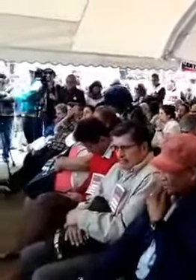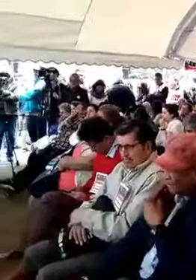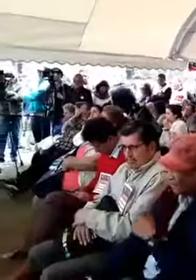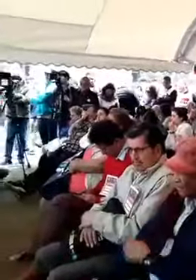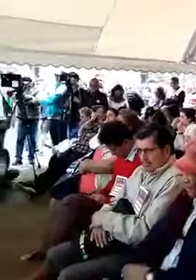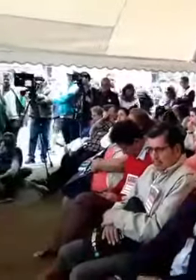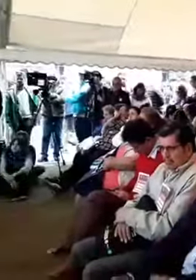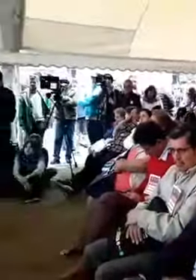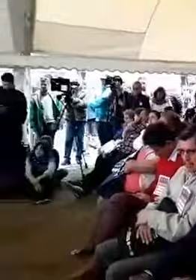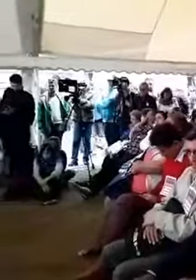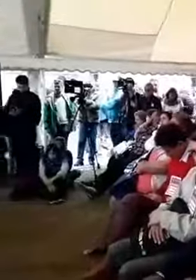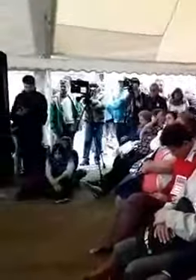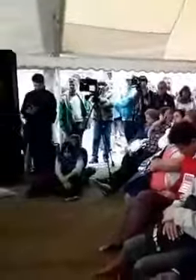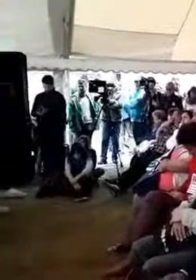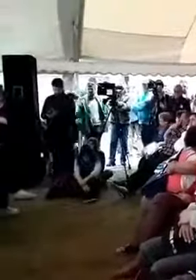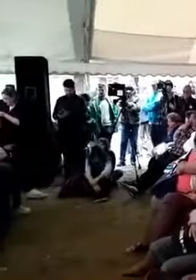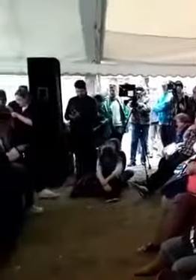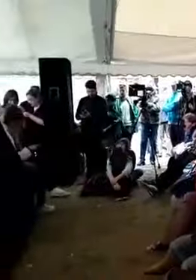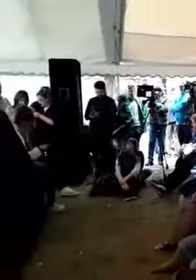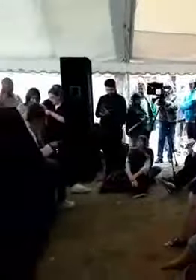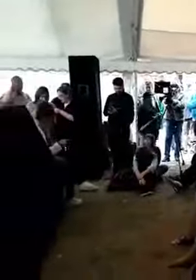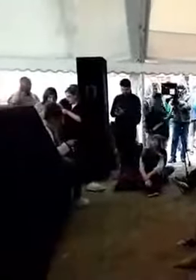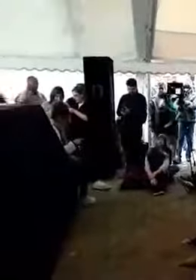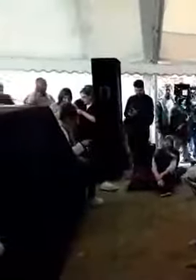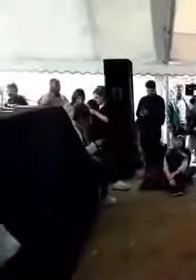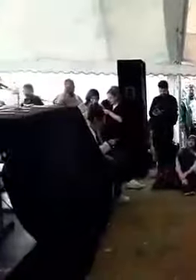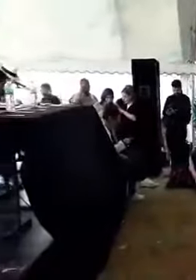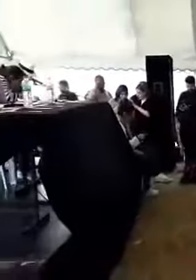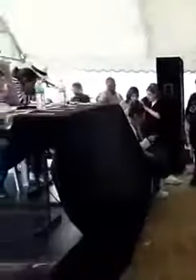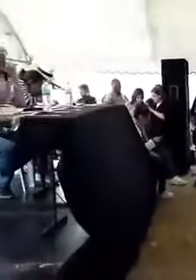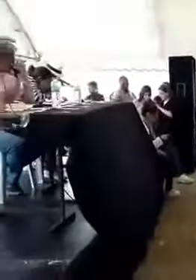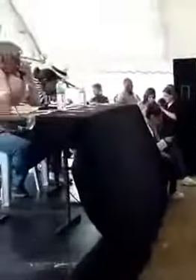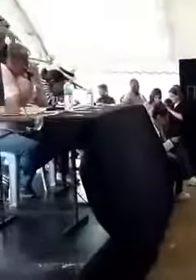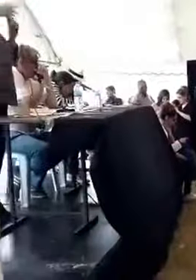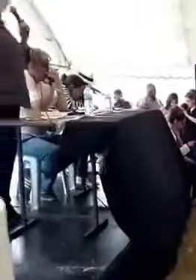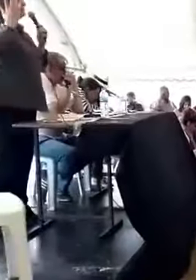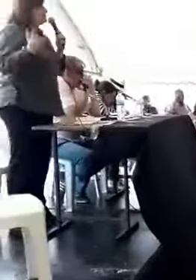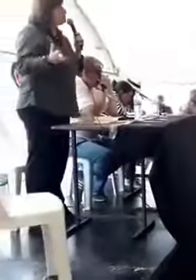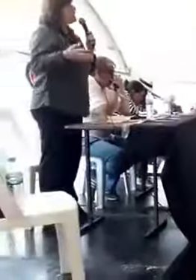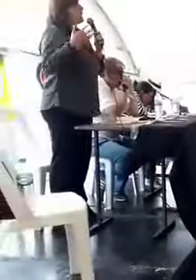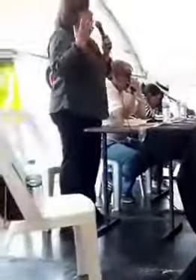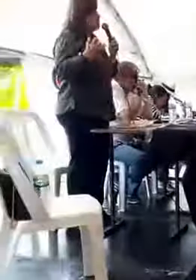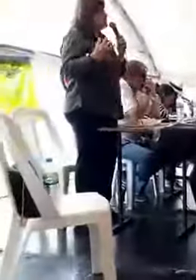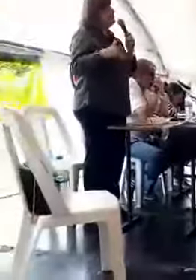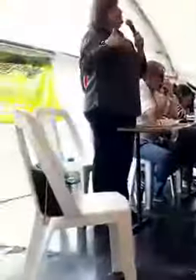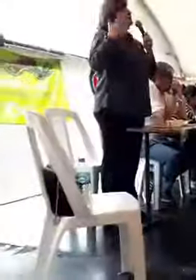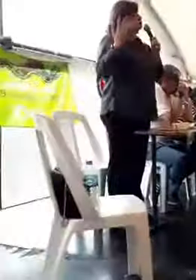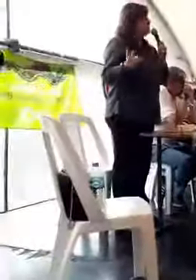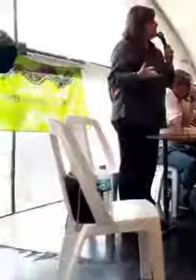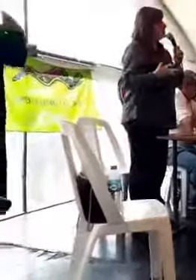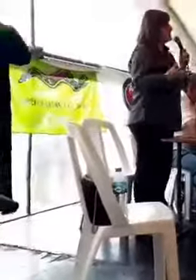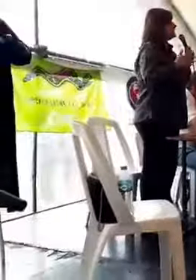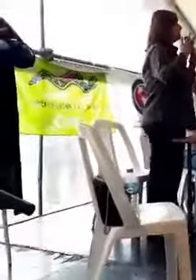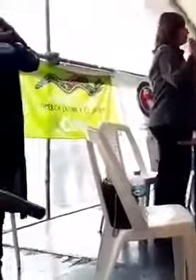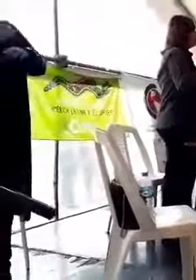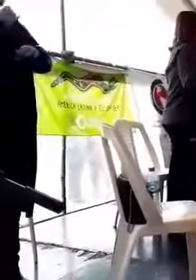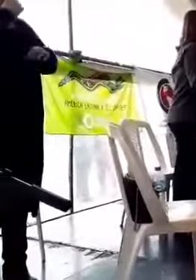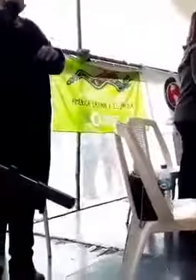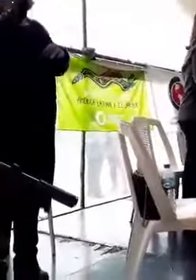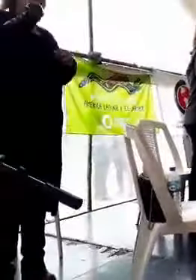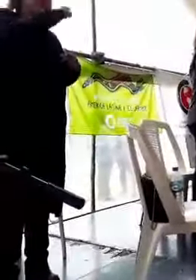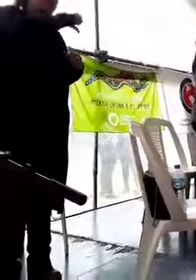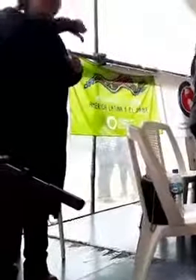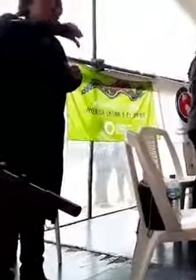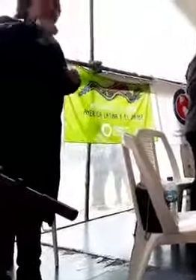que ao longo destes 27 anos logramos vitórias, tuvimos errores e insuficiências, por